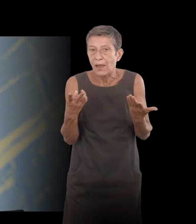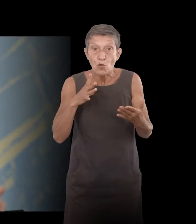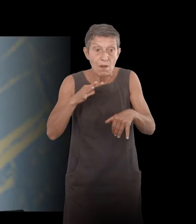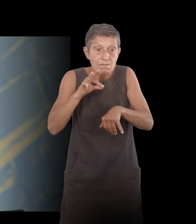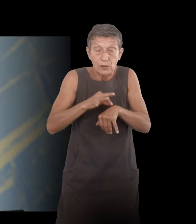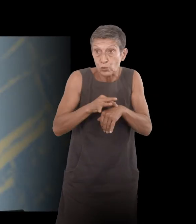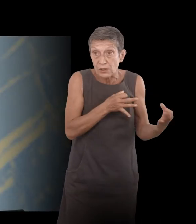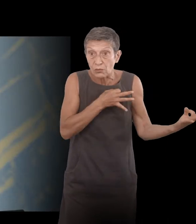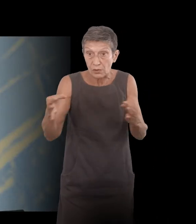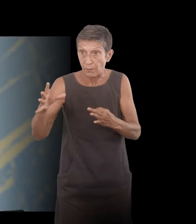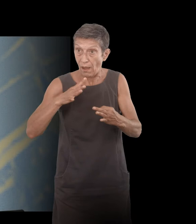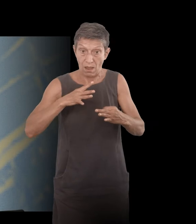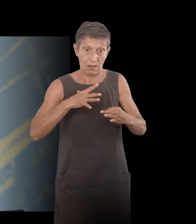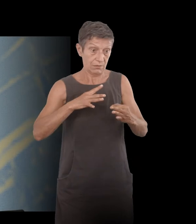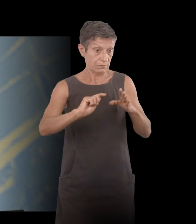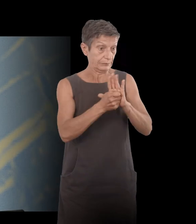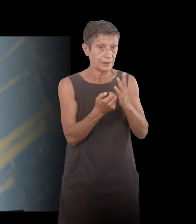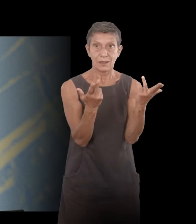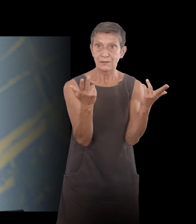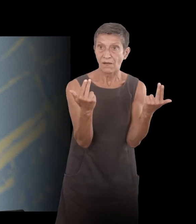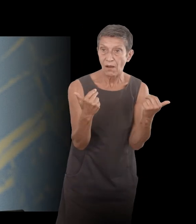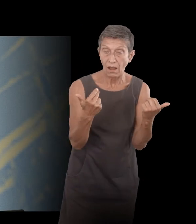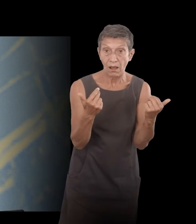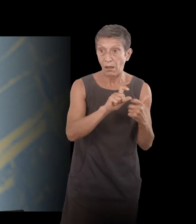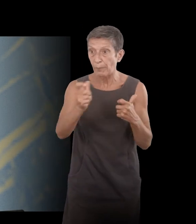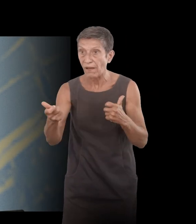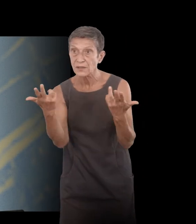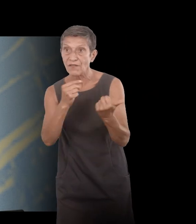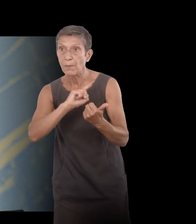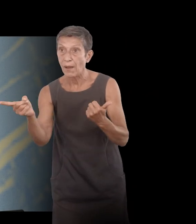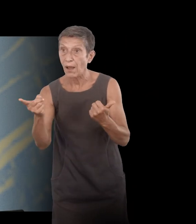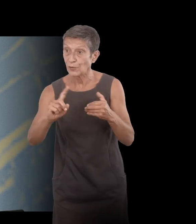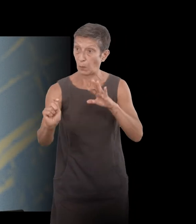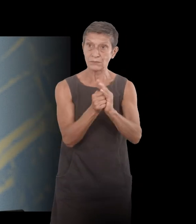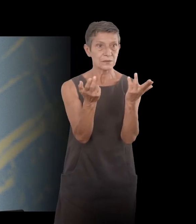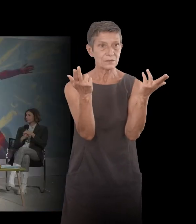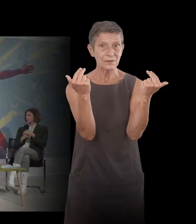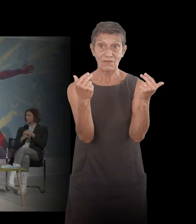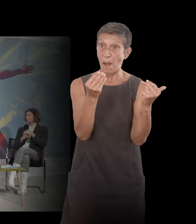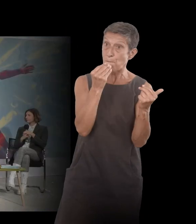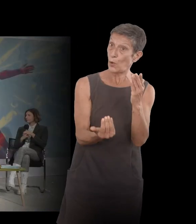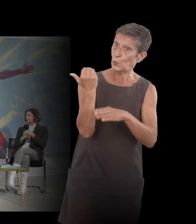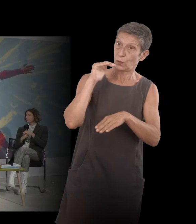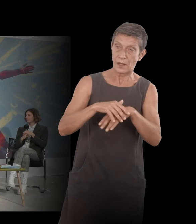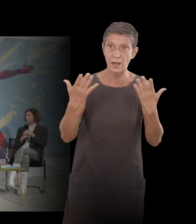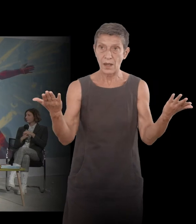bons jours, il y a des mauvais jours, on ne peut pas savoir. Donc quand c'est un bon jour, ça peut être un jour très intense en termes de